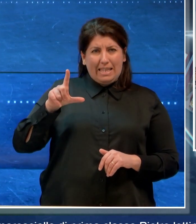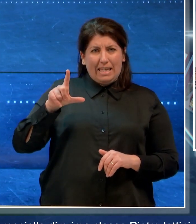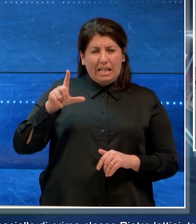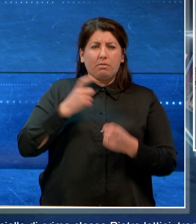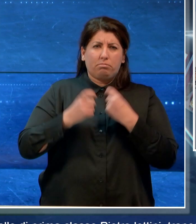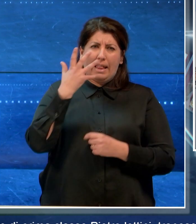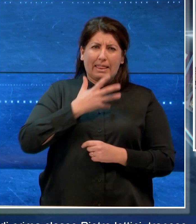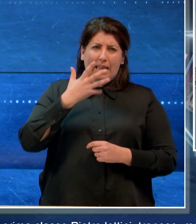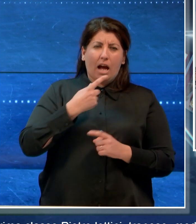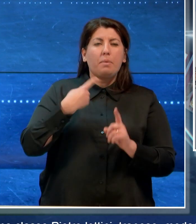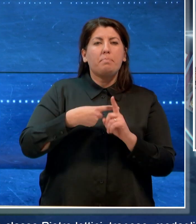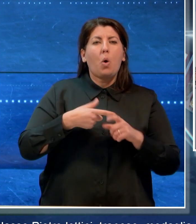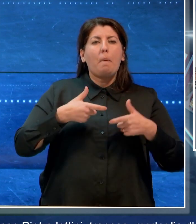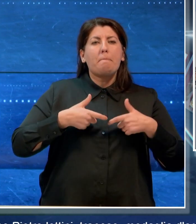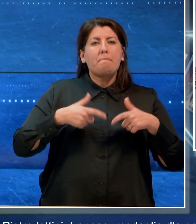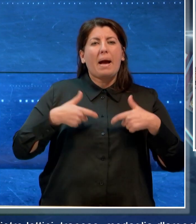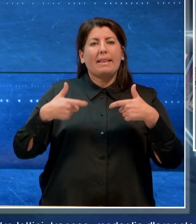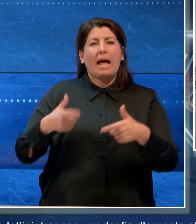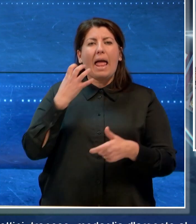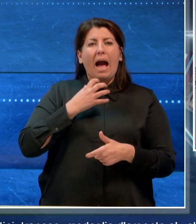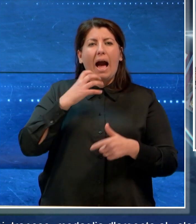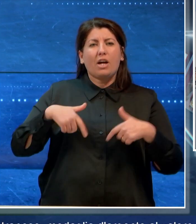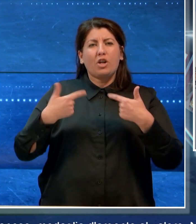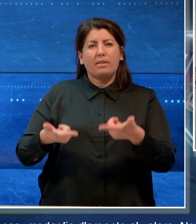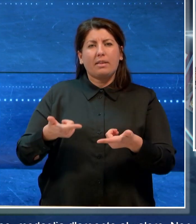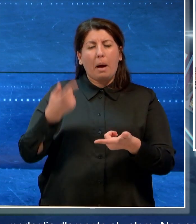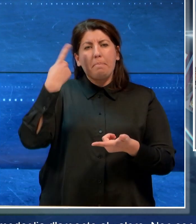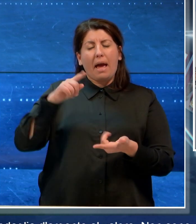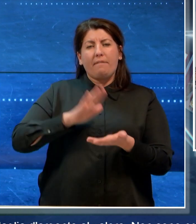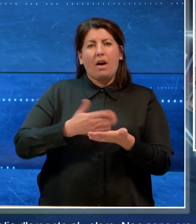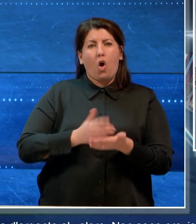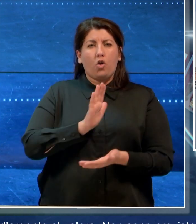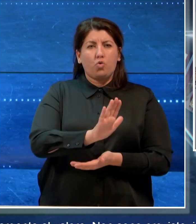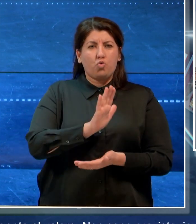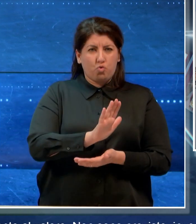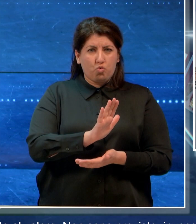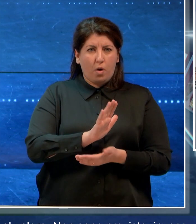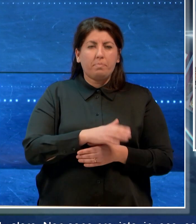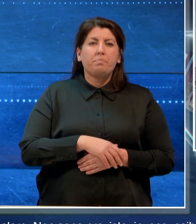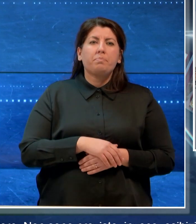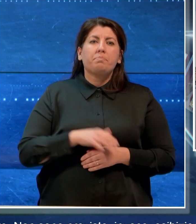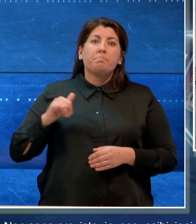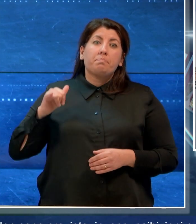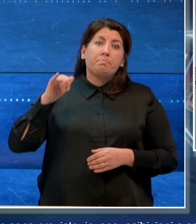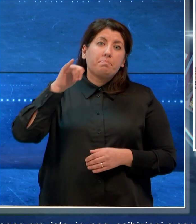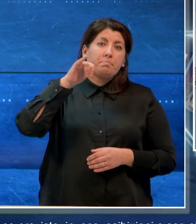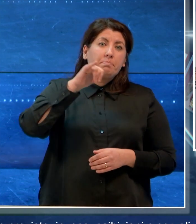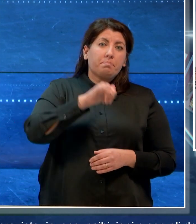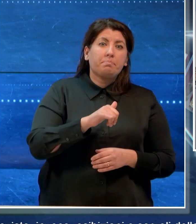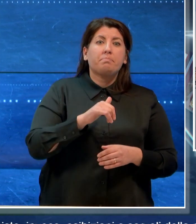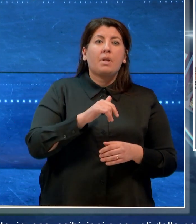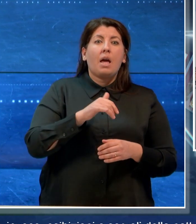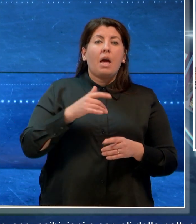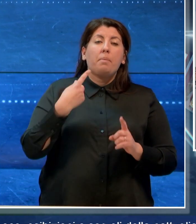al valore. Non sono previste invece esibizioni e sorvoli della pattuglia acrobatica